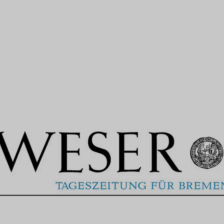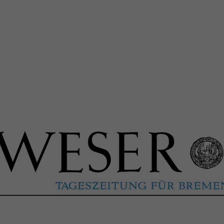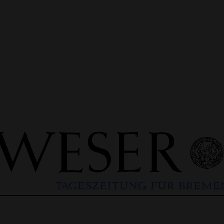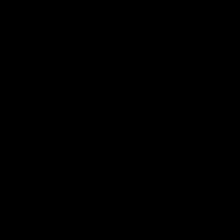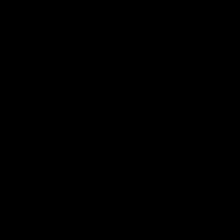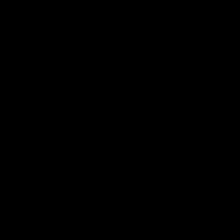Schönen Schönen